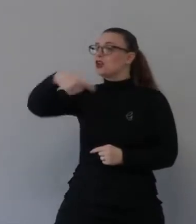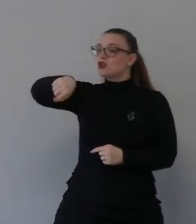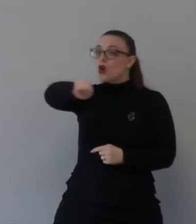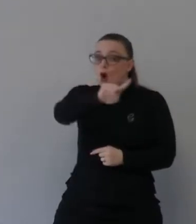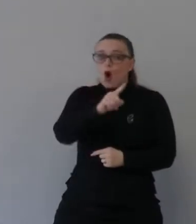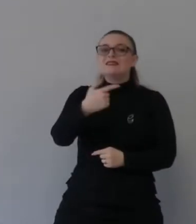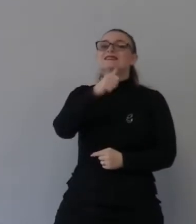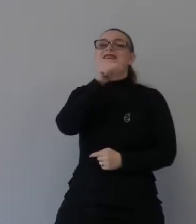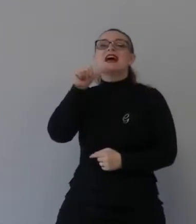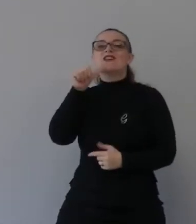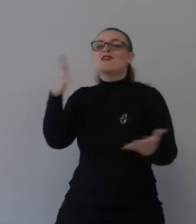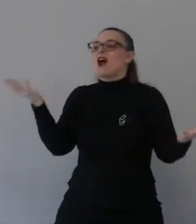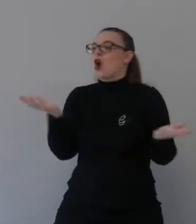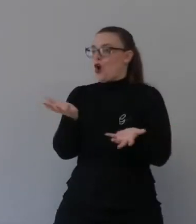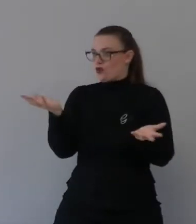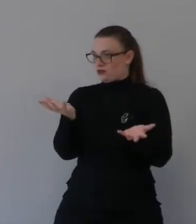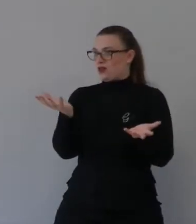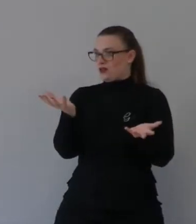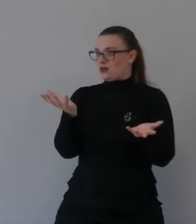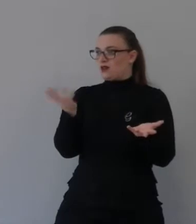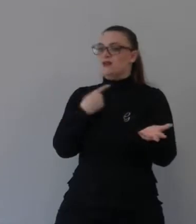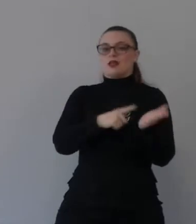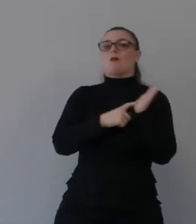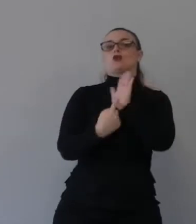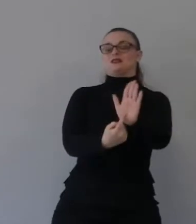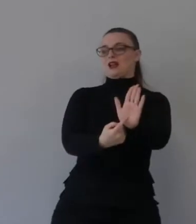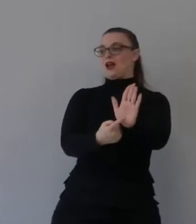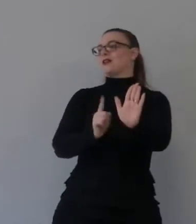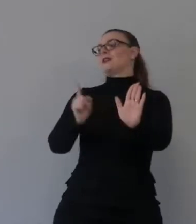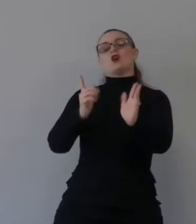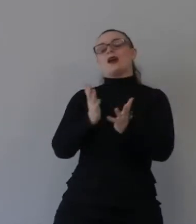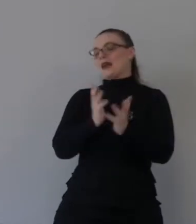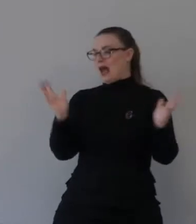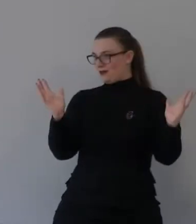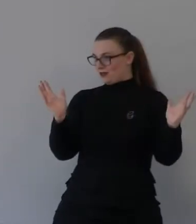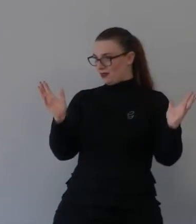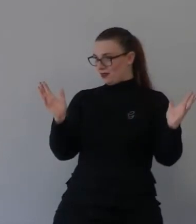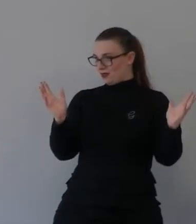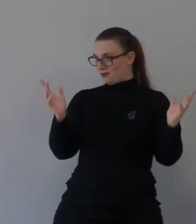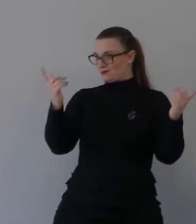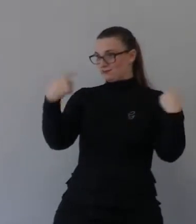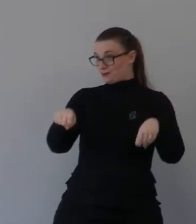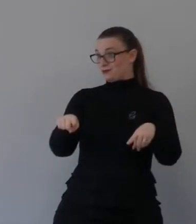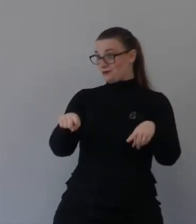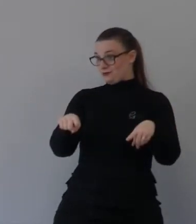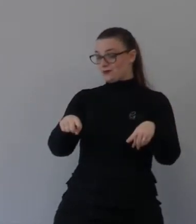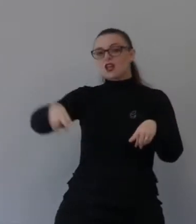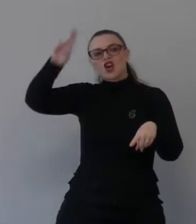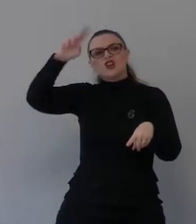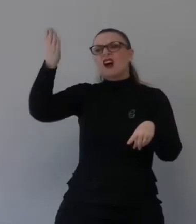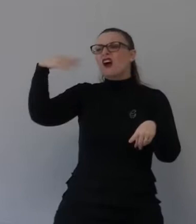gloria di Dio vi ricordate gli angeli nella notte di Natale che cosa cantavano?